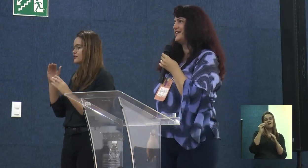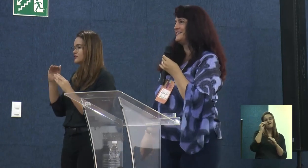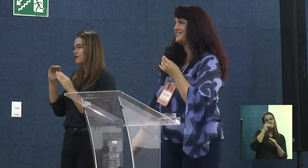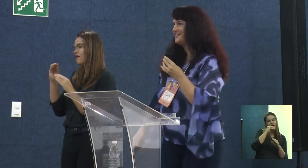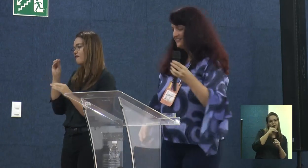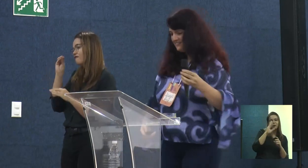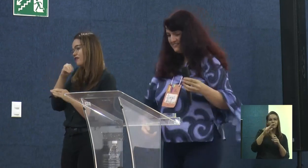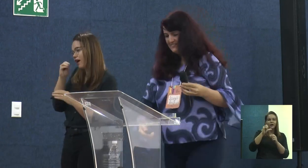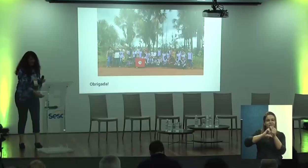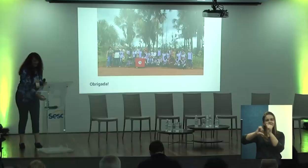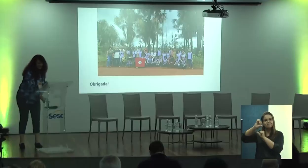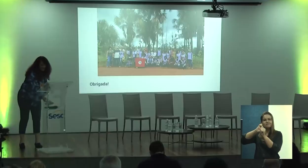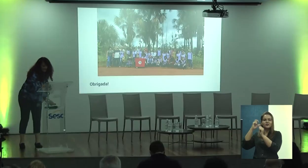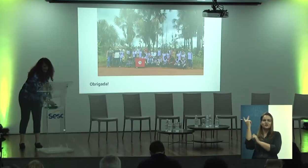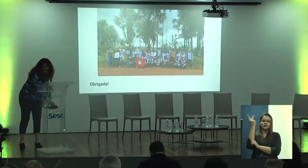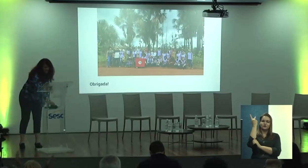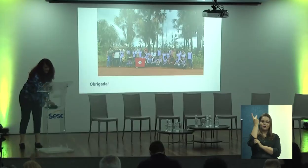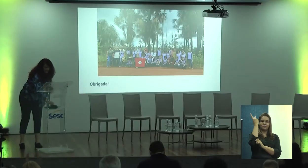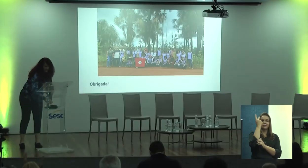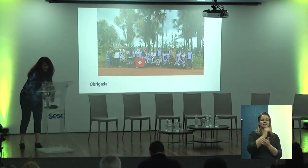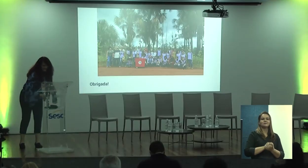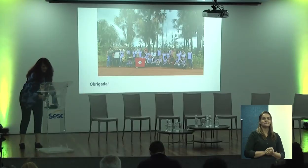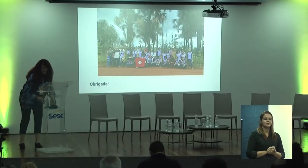Obrigada, gente. Obrigada.